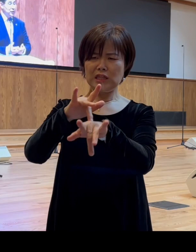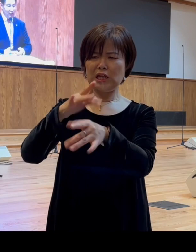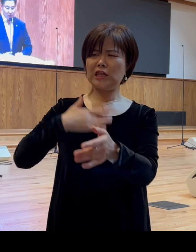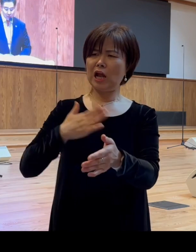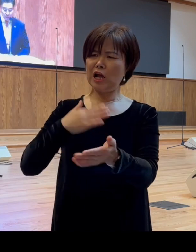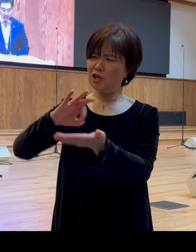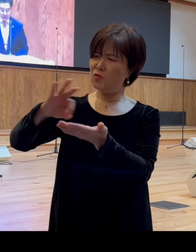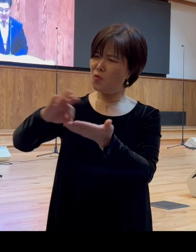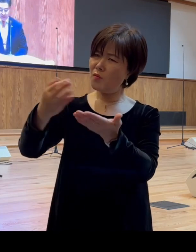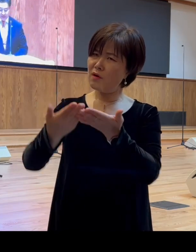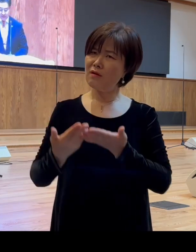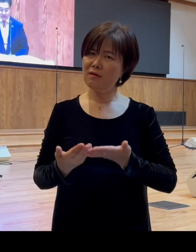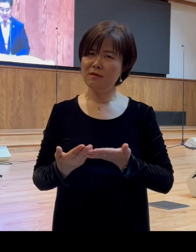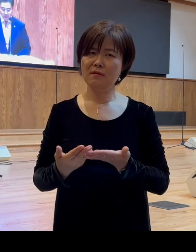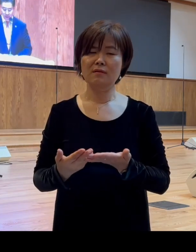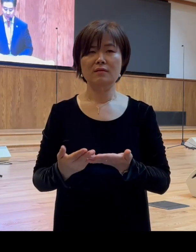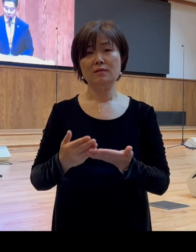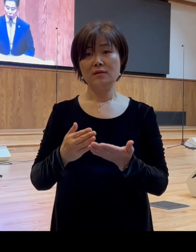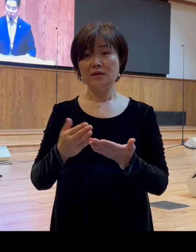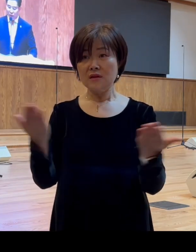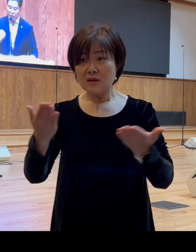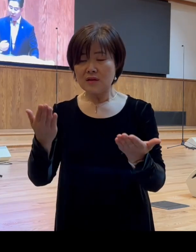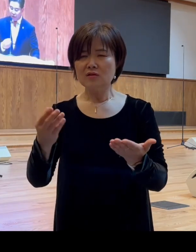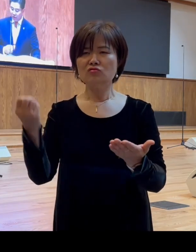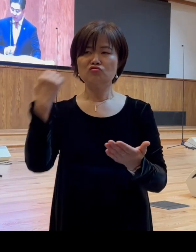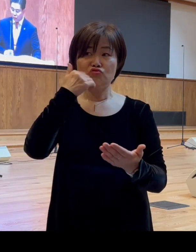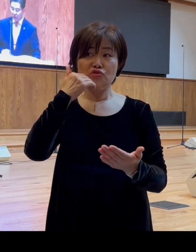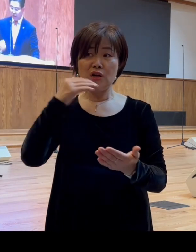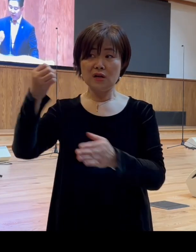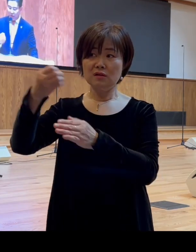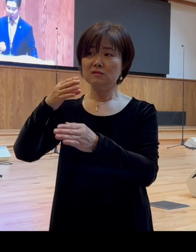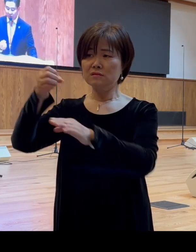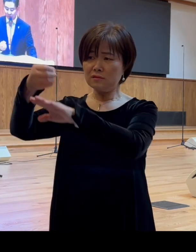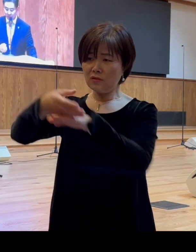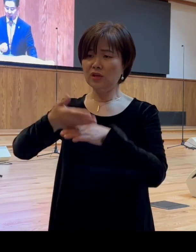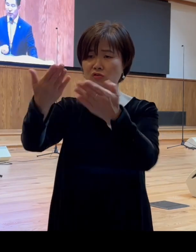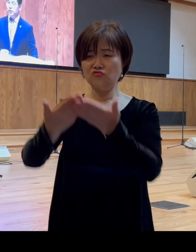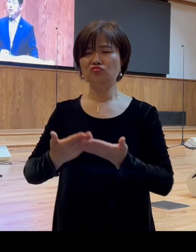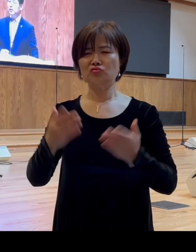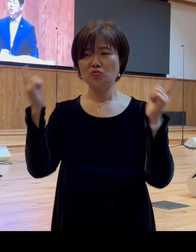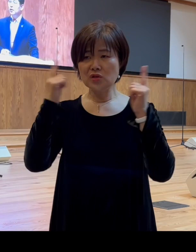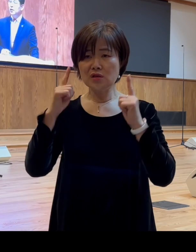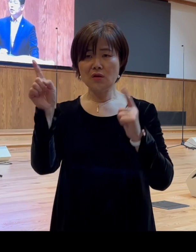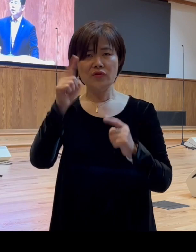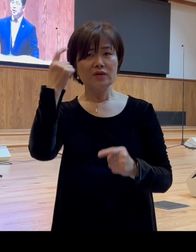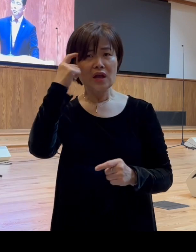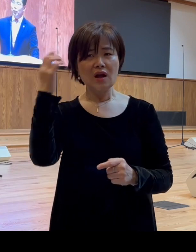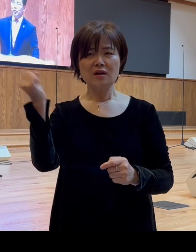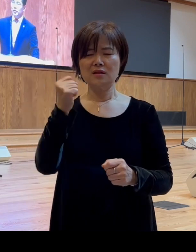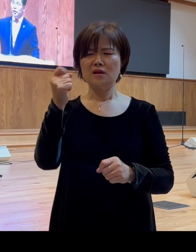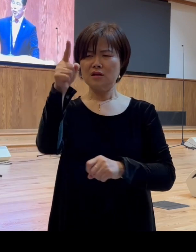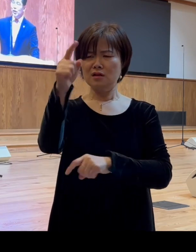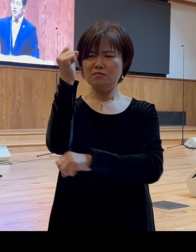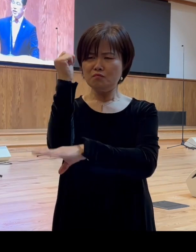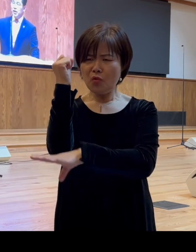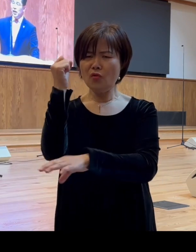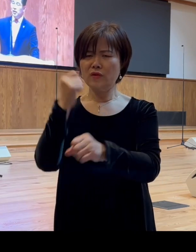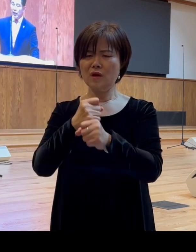없습니까 그럼 누군가 우리에게 전한 소식들 어떤 생각들 그 근본 의도나 생각을 알지